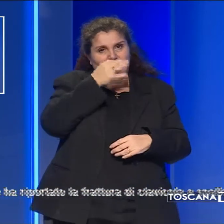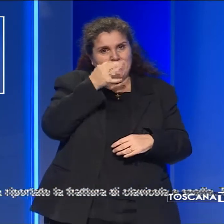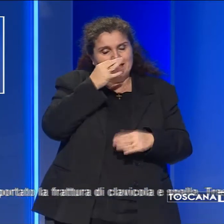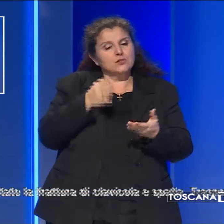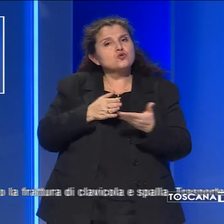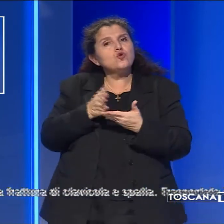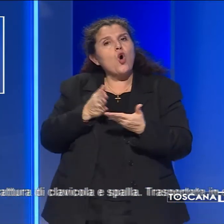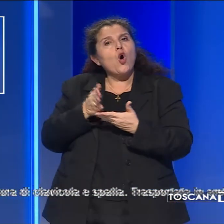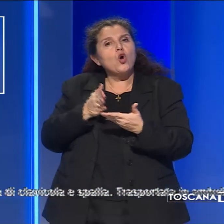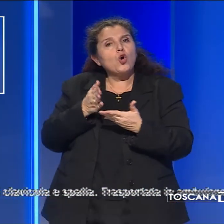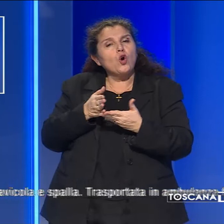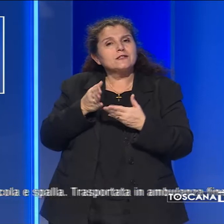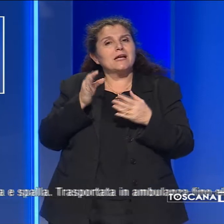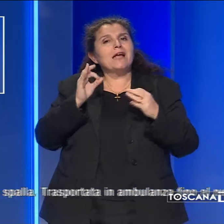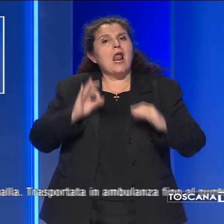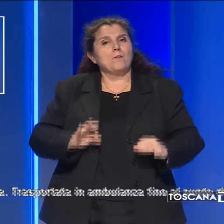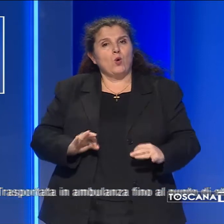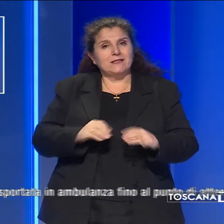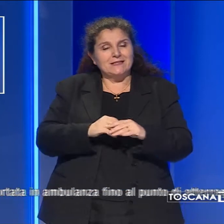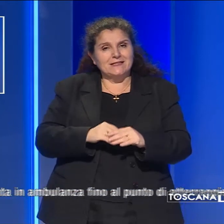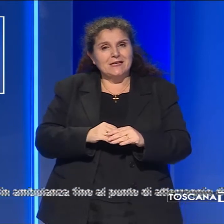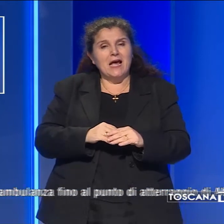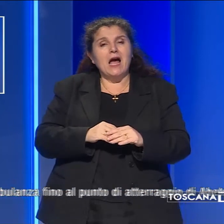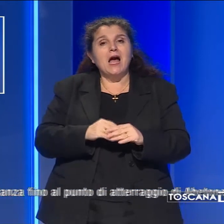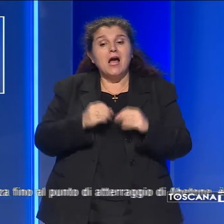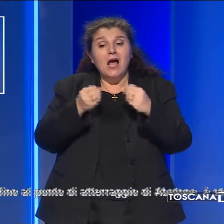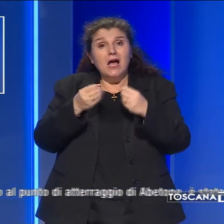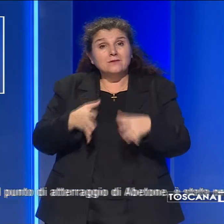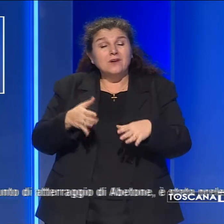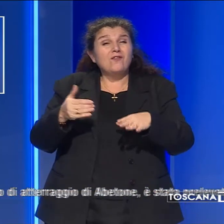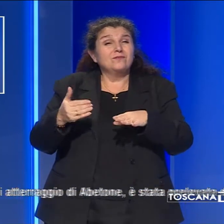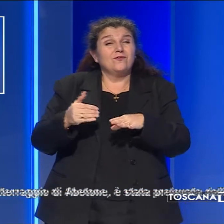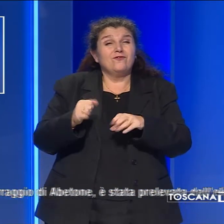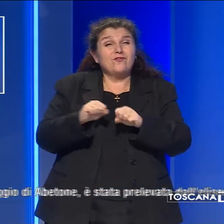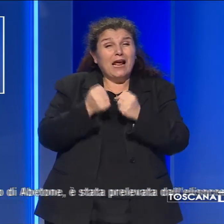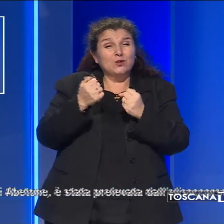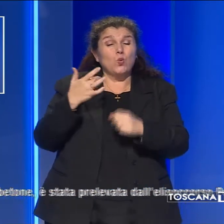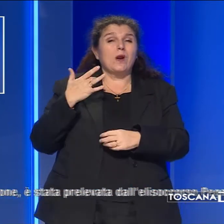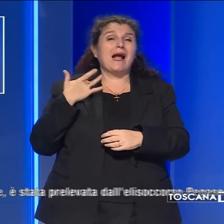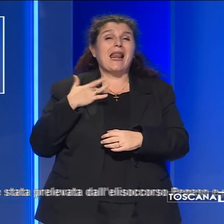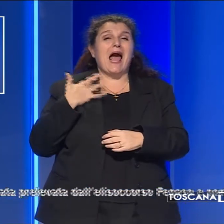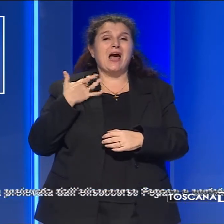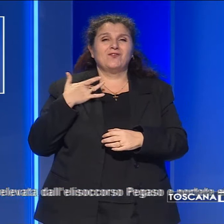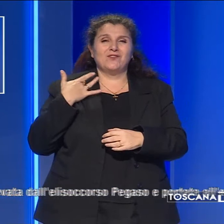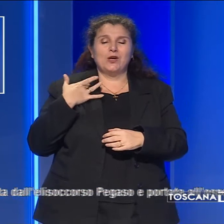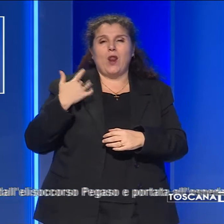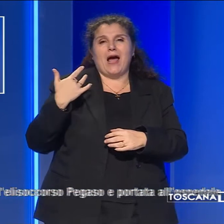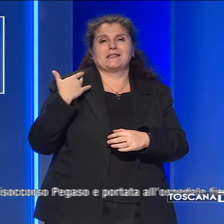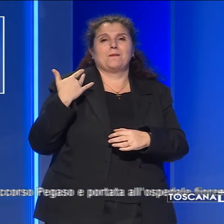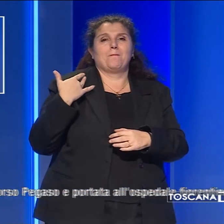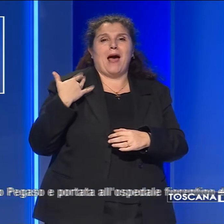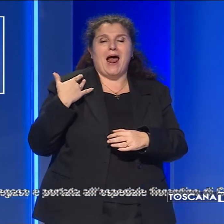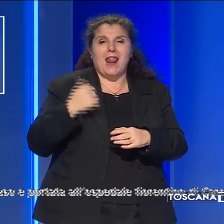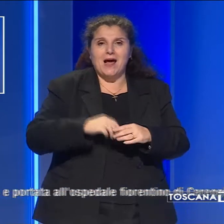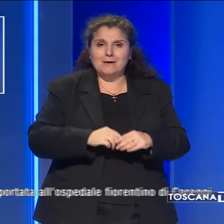soccorsa poi dalla polizia. Nell'incidente ha riportato la frattura di clavicola e spalla.